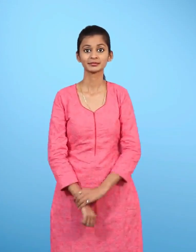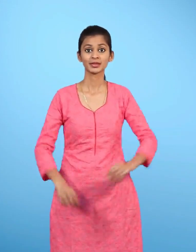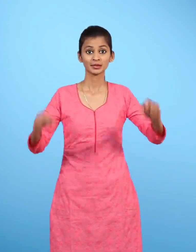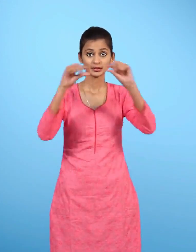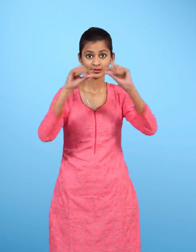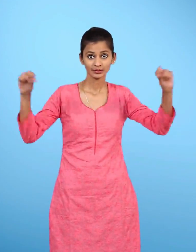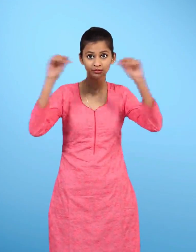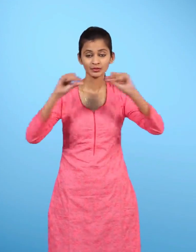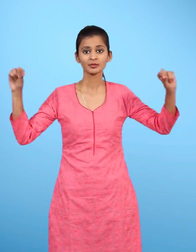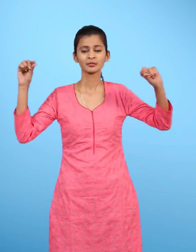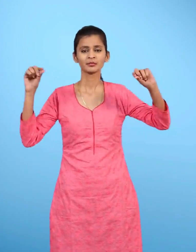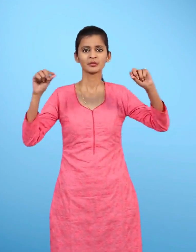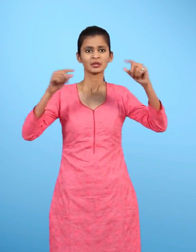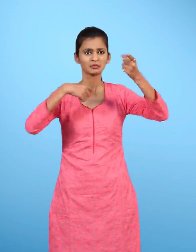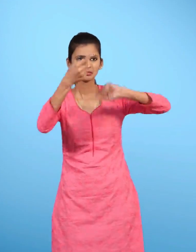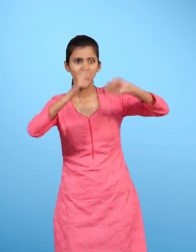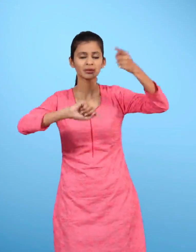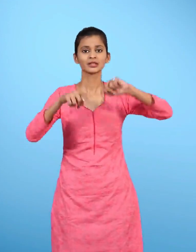वाक्यों को सही करम में डालो